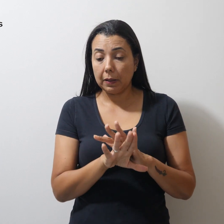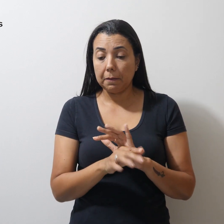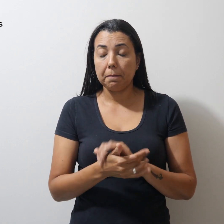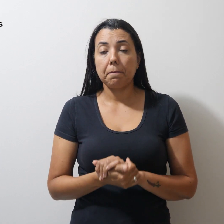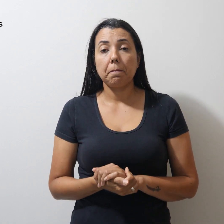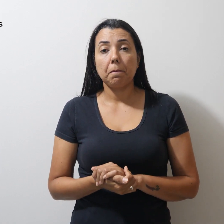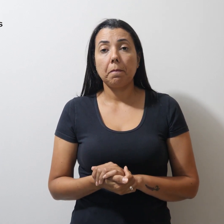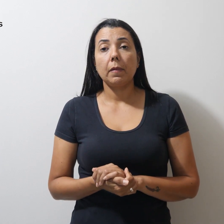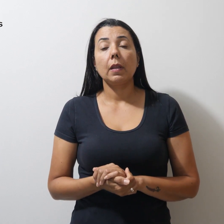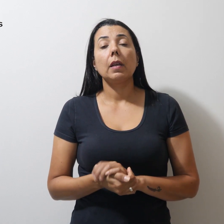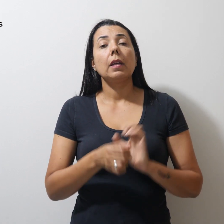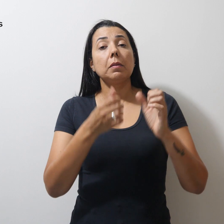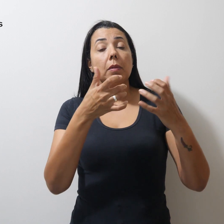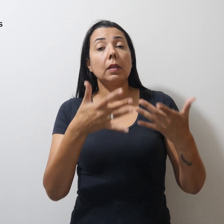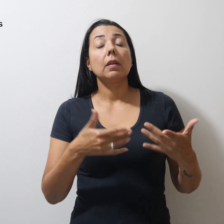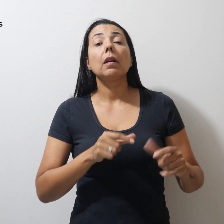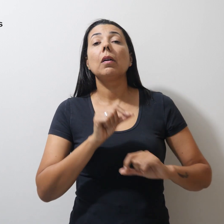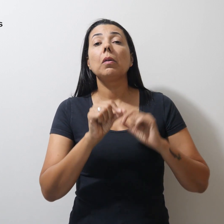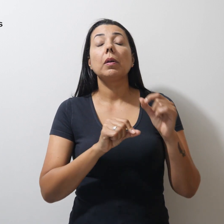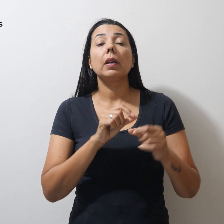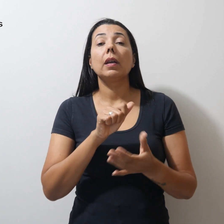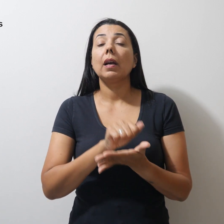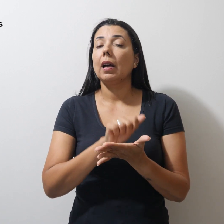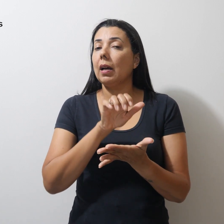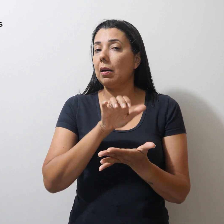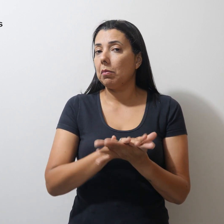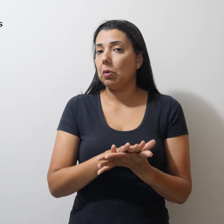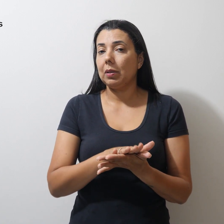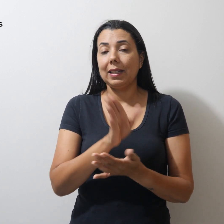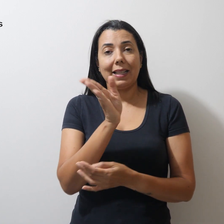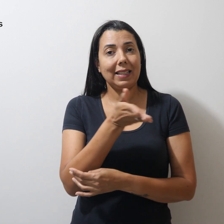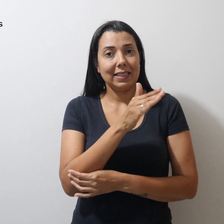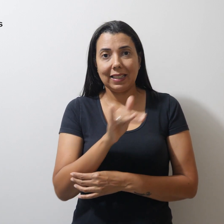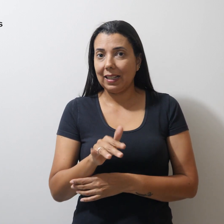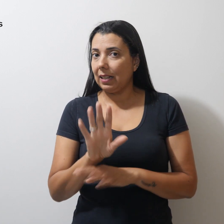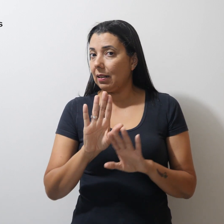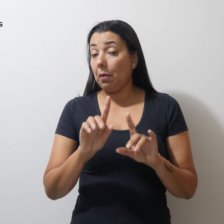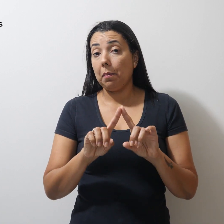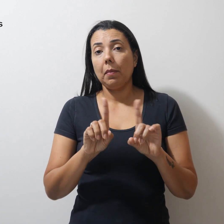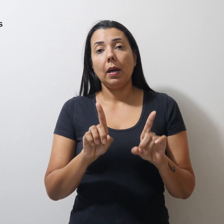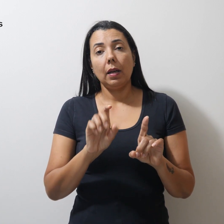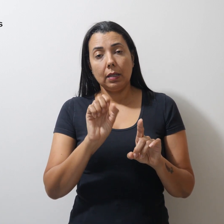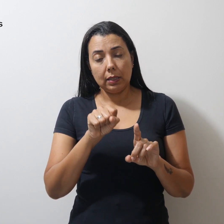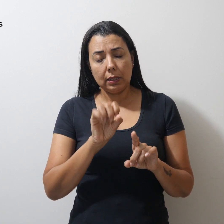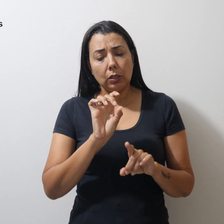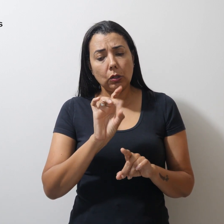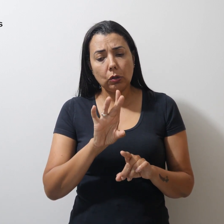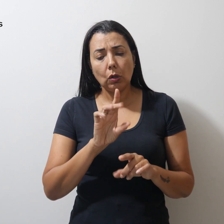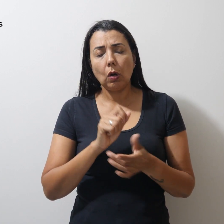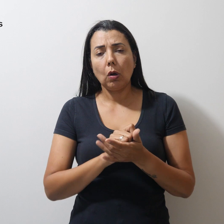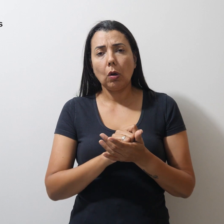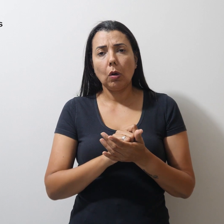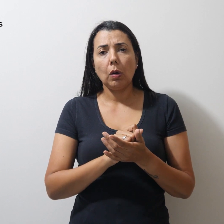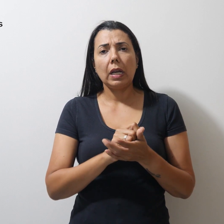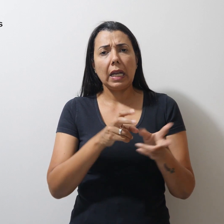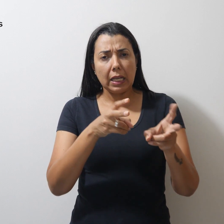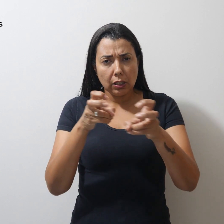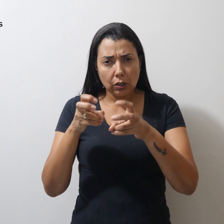Isso quer dizer que a multa não está cancelada, mas sim, sua cobrança está suspensa